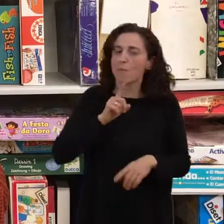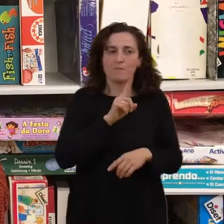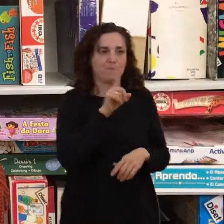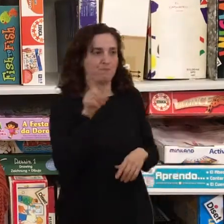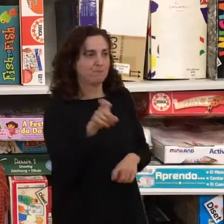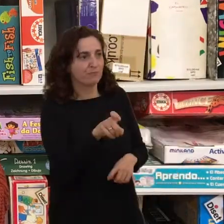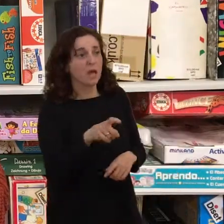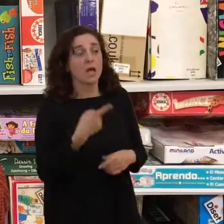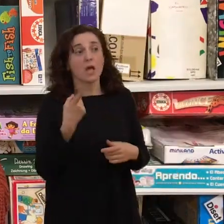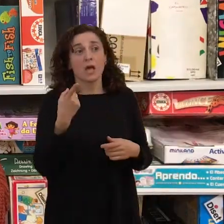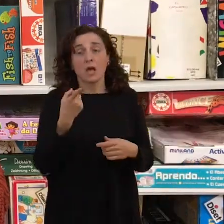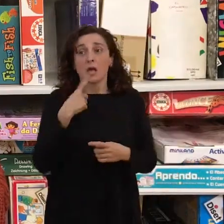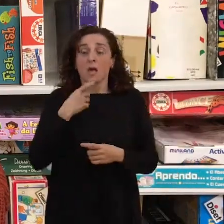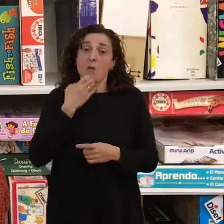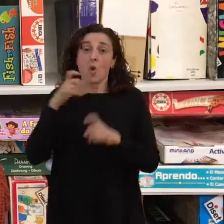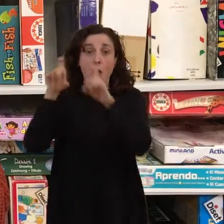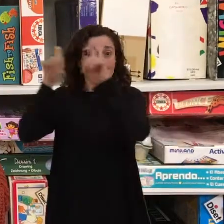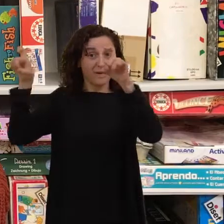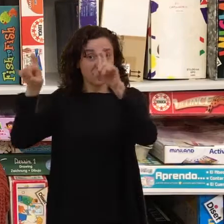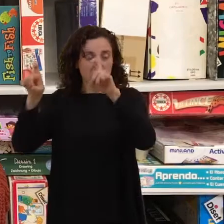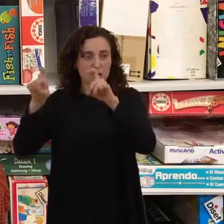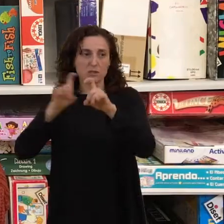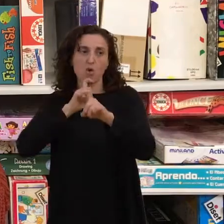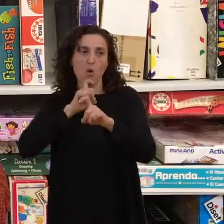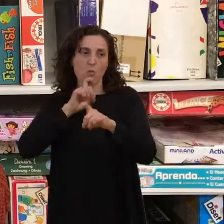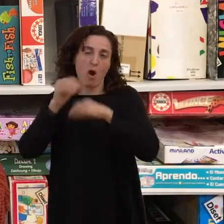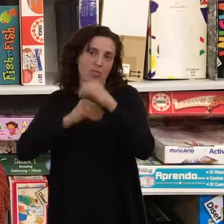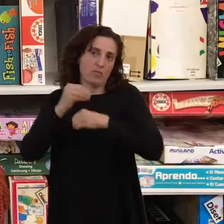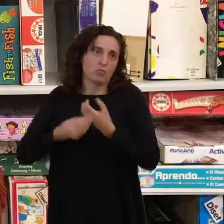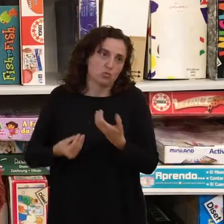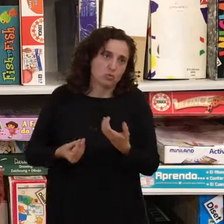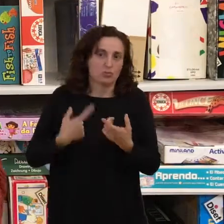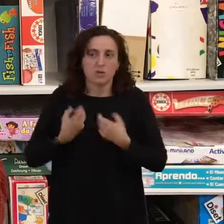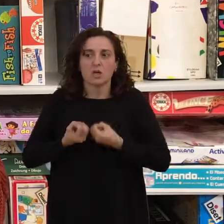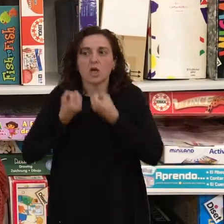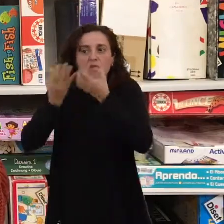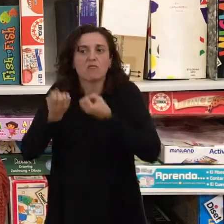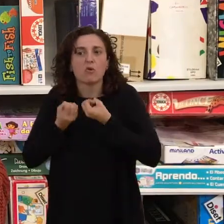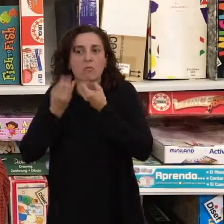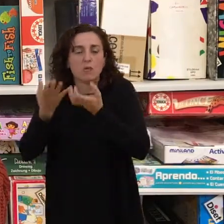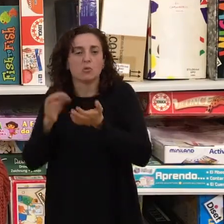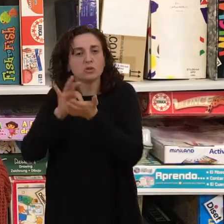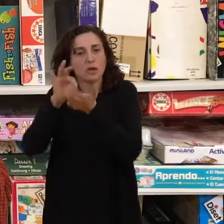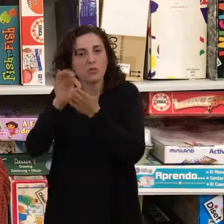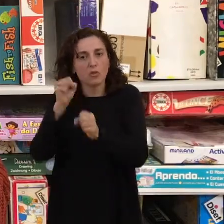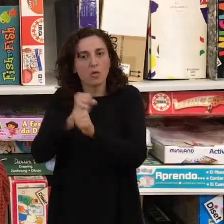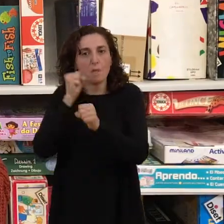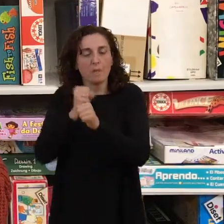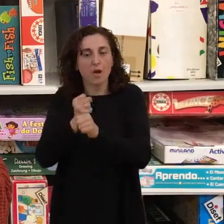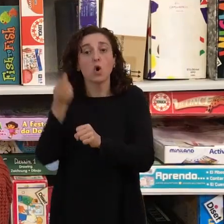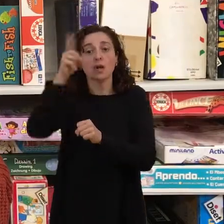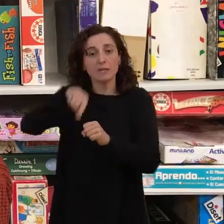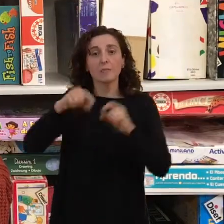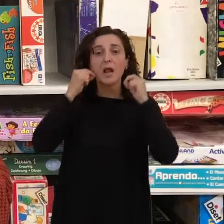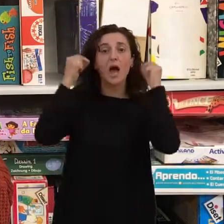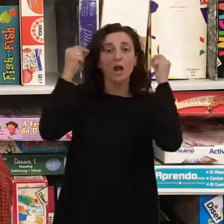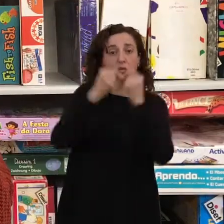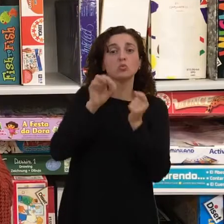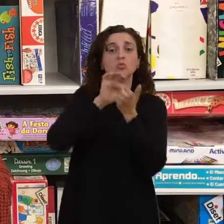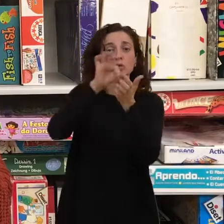Nuestra prospección consiste en informar a las empresas acerca de nuestro servicio de empleo y de los otros servicios de la asociación, además